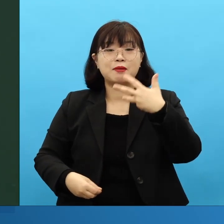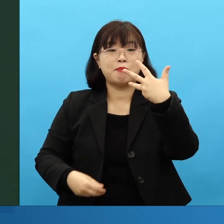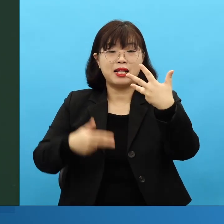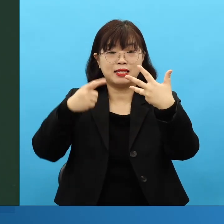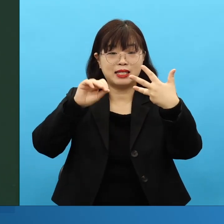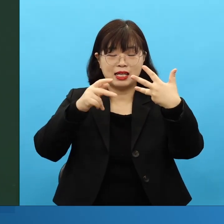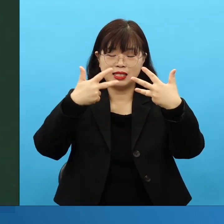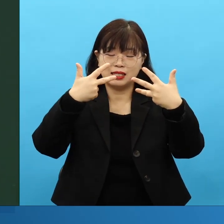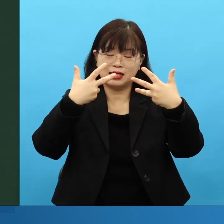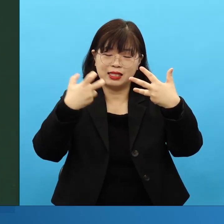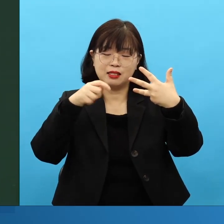벌써,